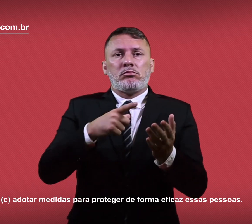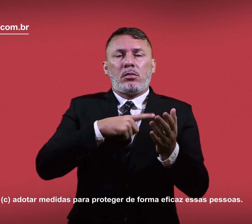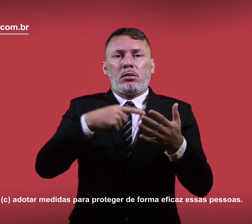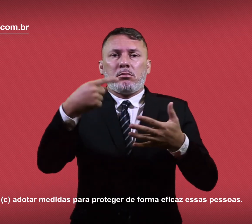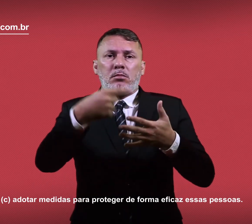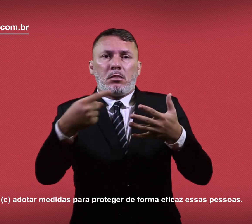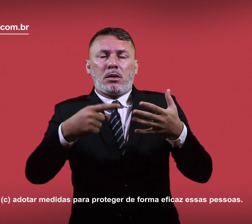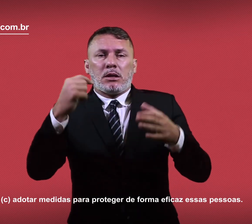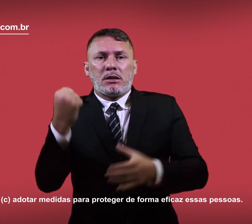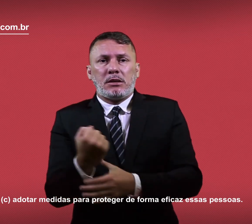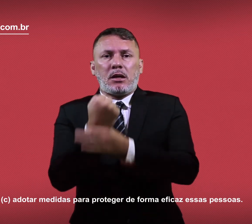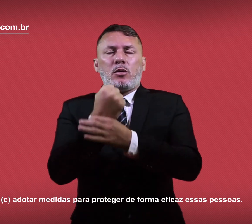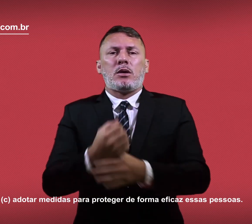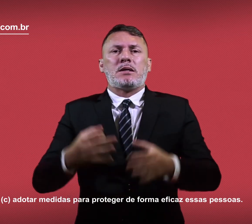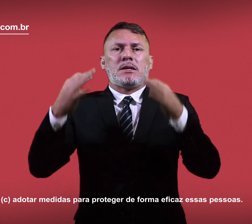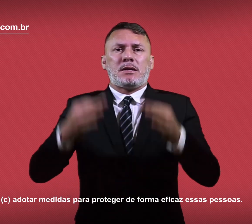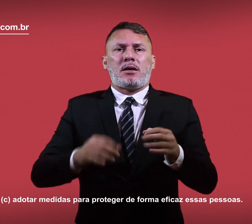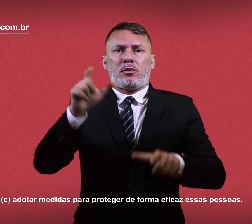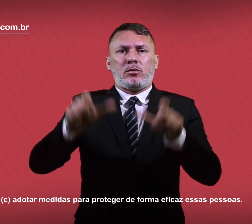proteger de forma eficaz essas pessoas.